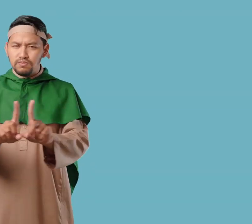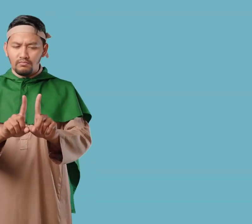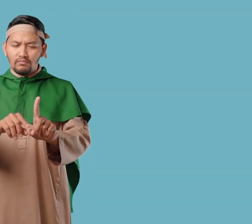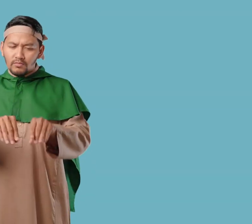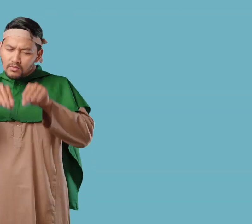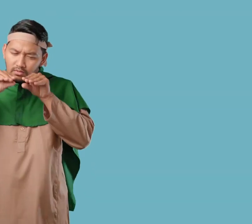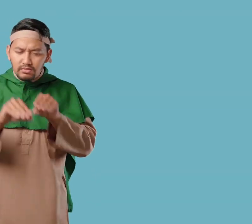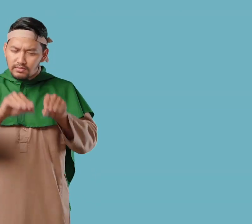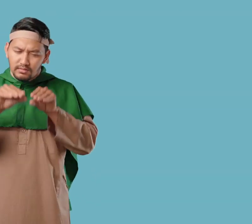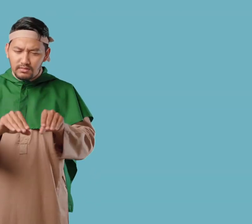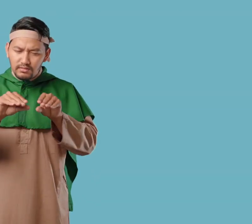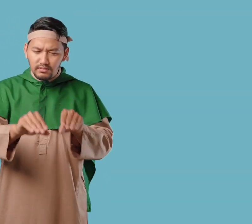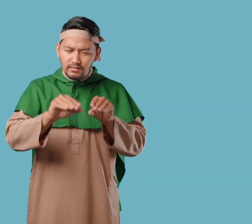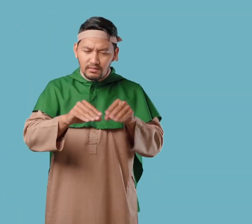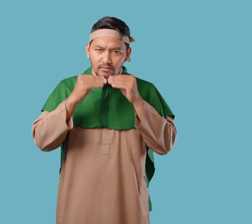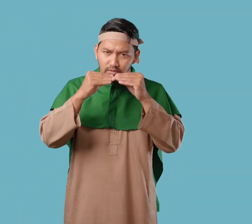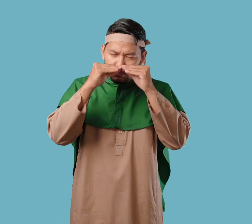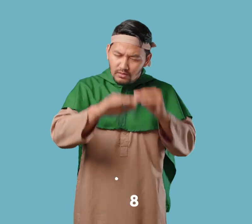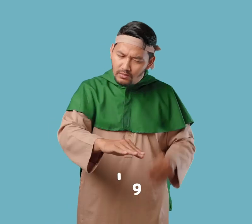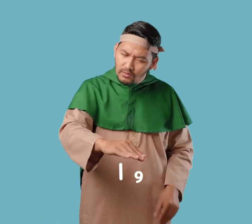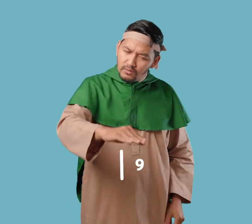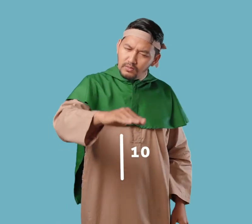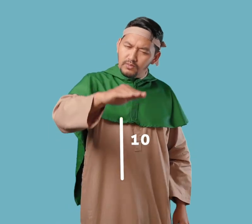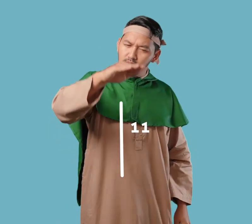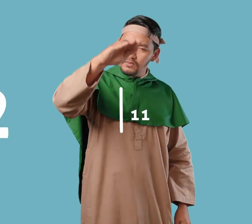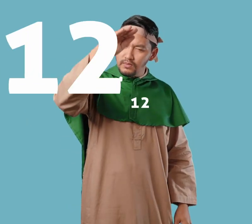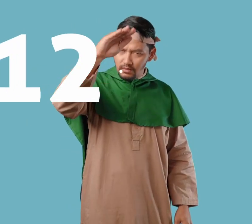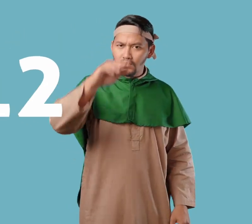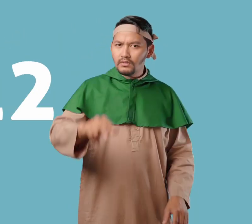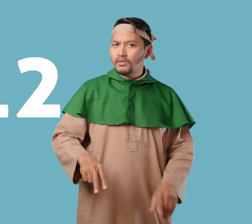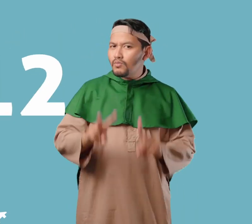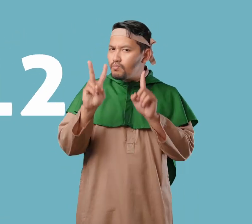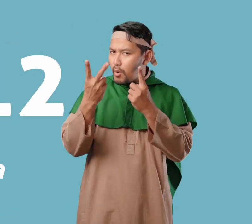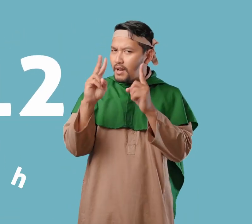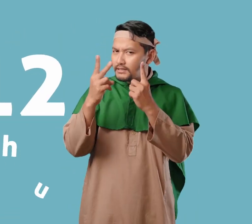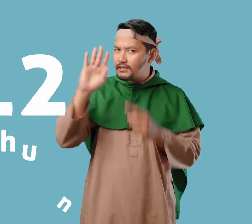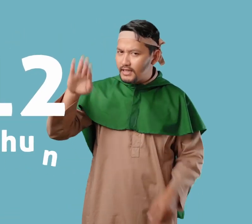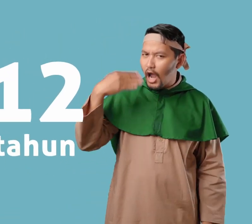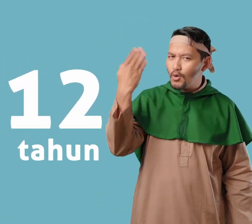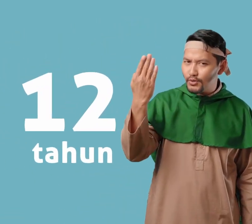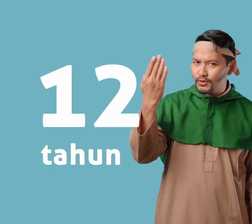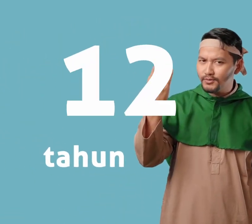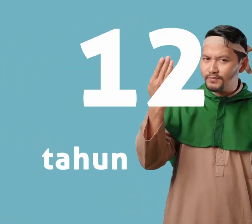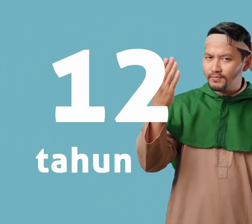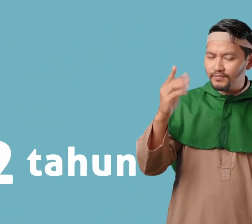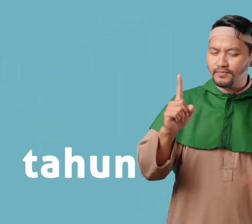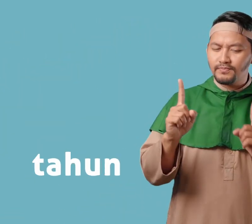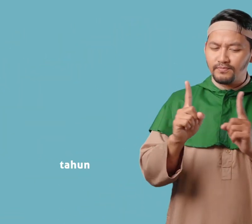Abu Tolib yang merawat dan mengasuh Nabi Muhammad Saat Nabi berusia 12 tahun Pamannya